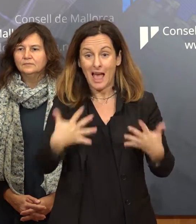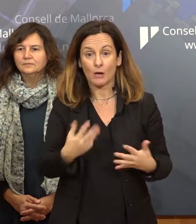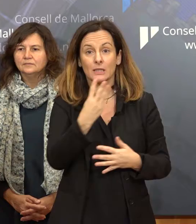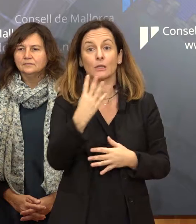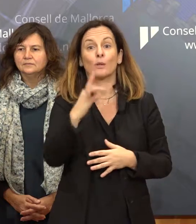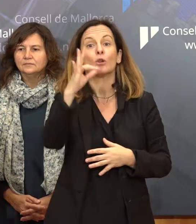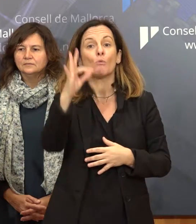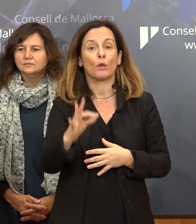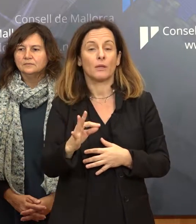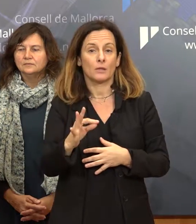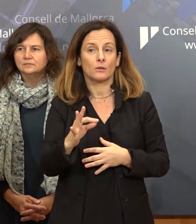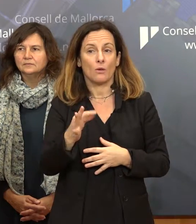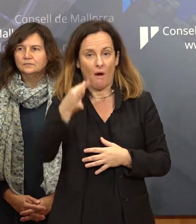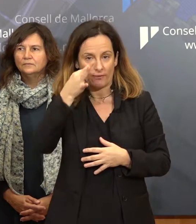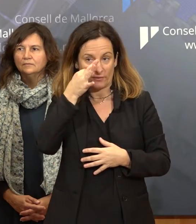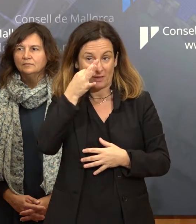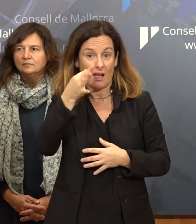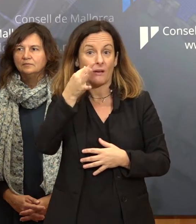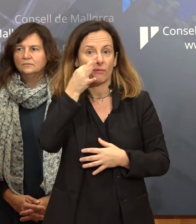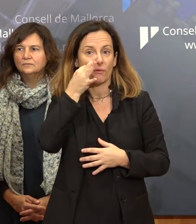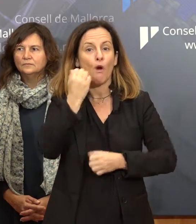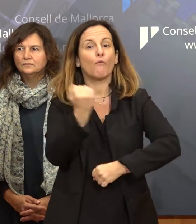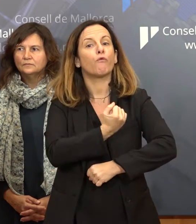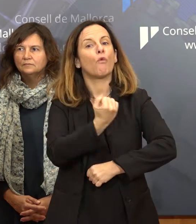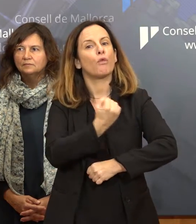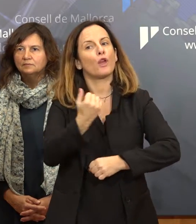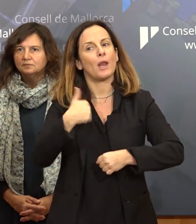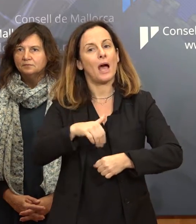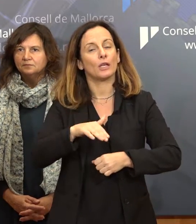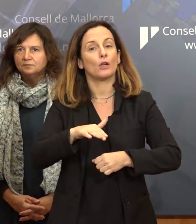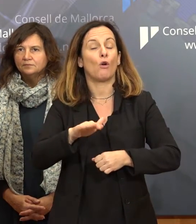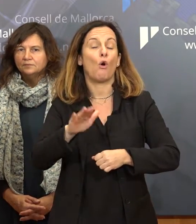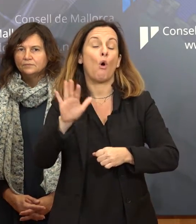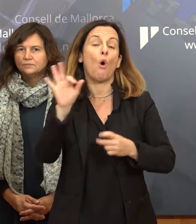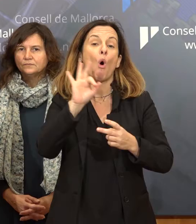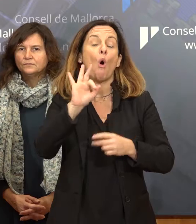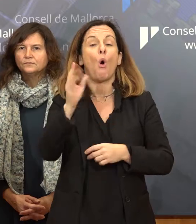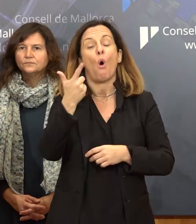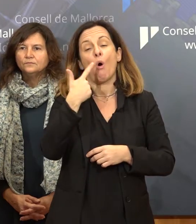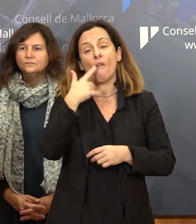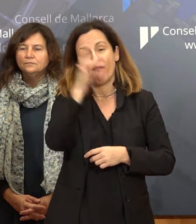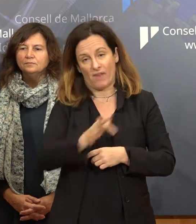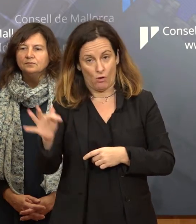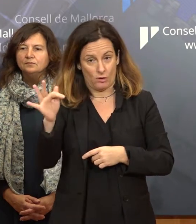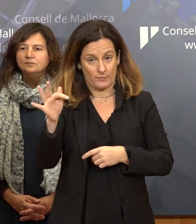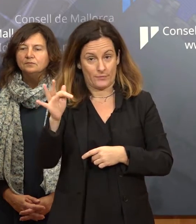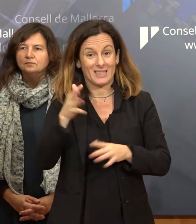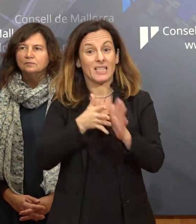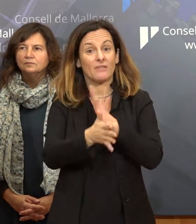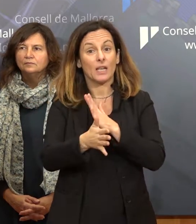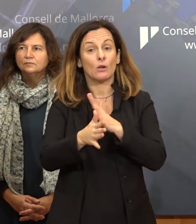% és funcionari de carrera o personal laboral FITS. Això vol dir que un